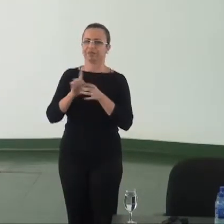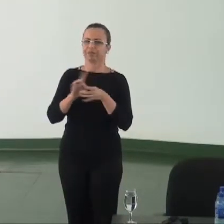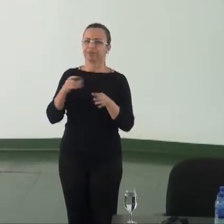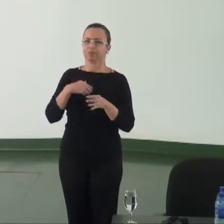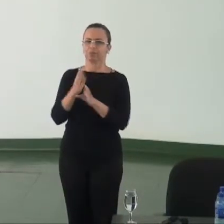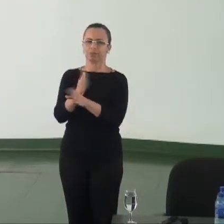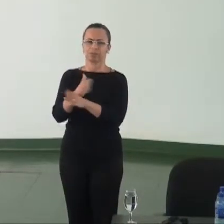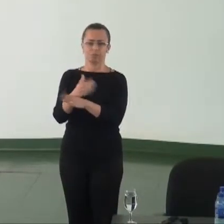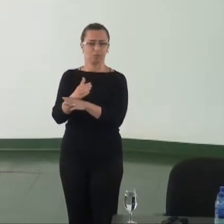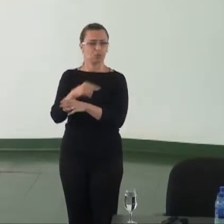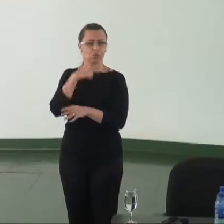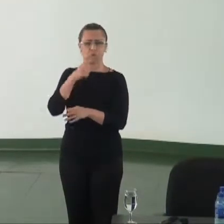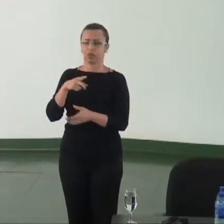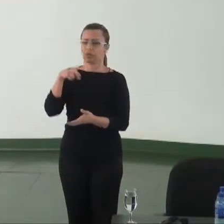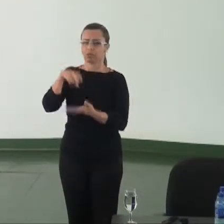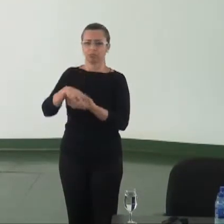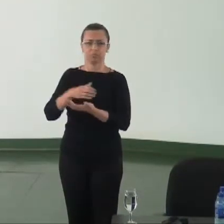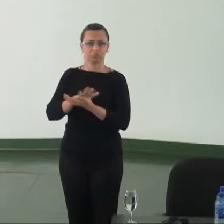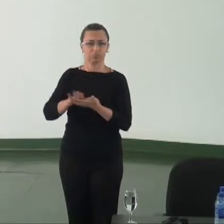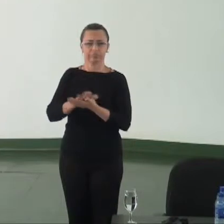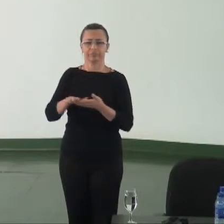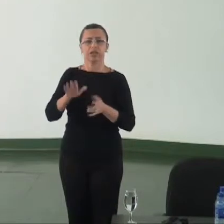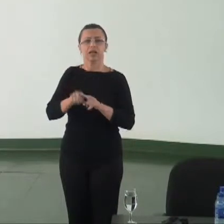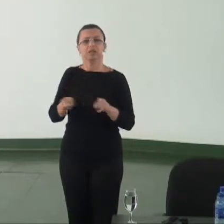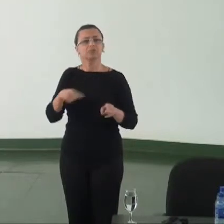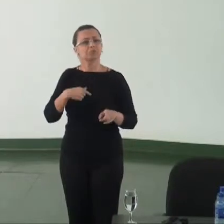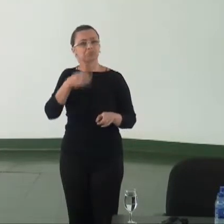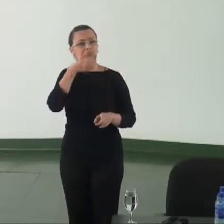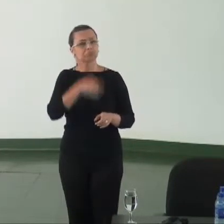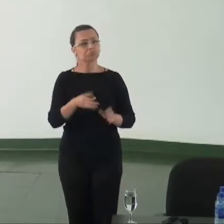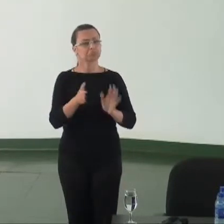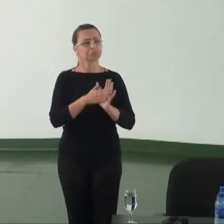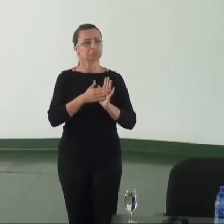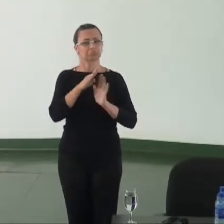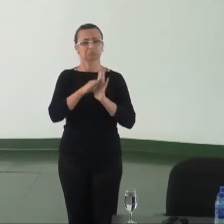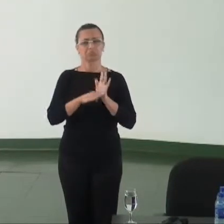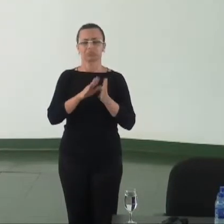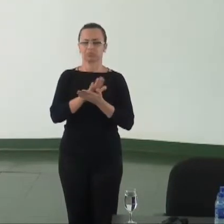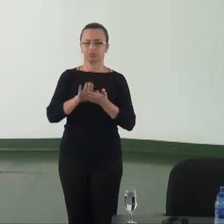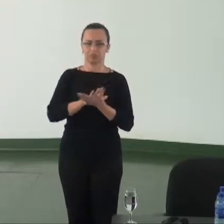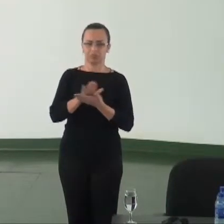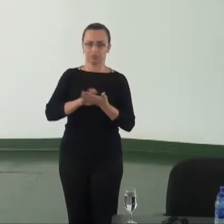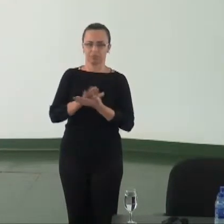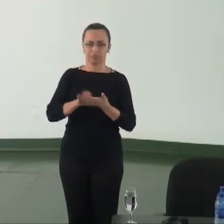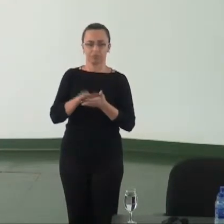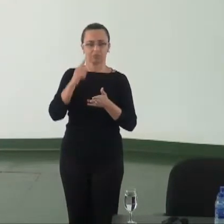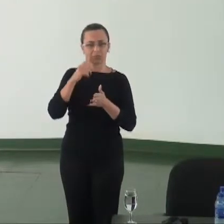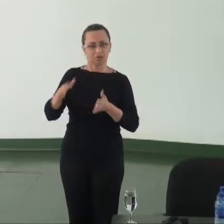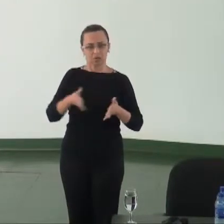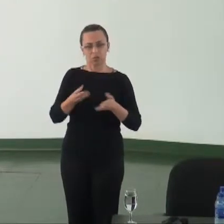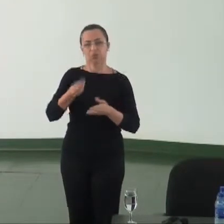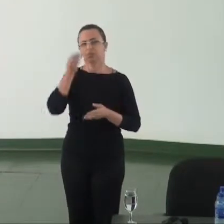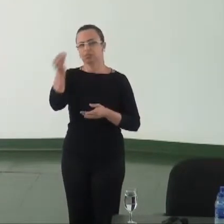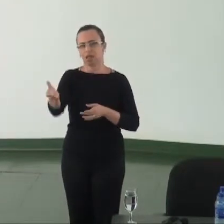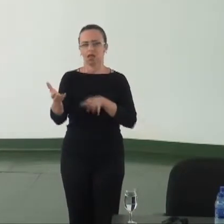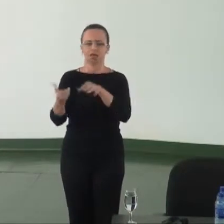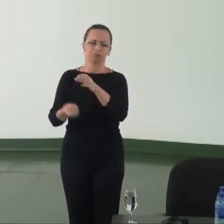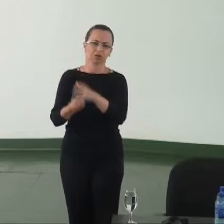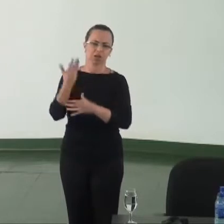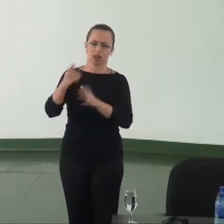entretanto não vemos a sugestão de mudança sendo compilada pela instituição e direcionada ao legislativo